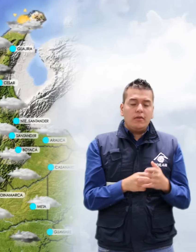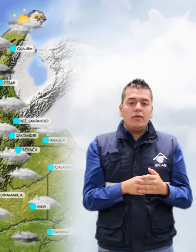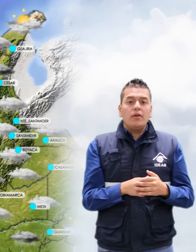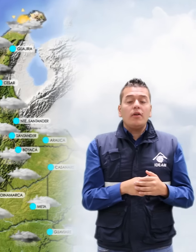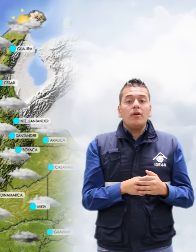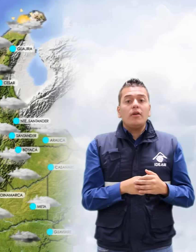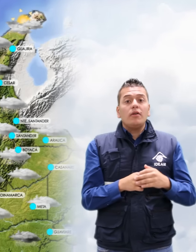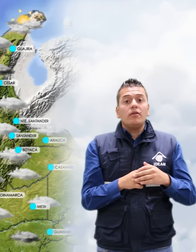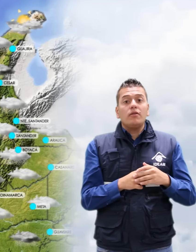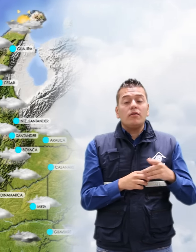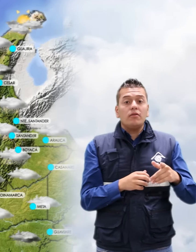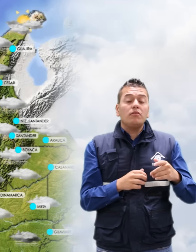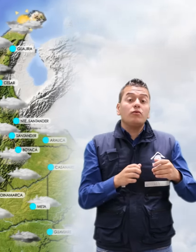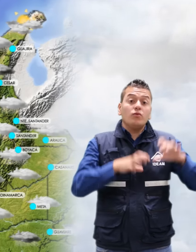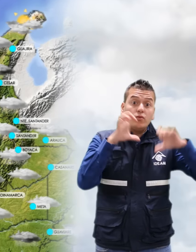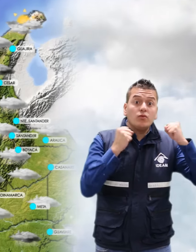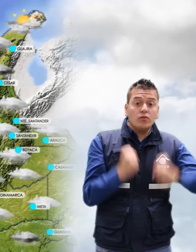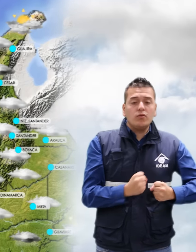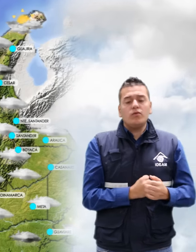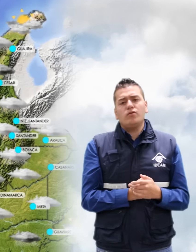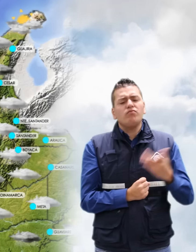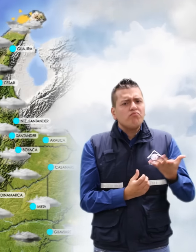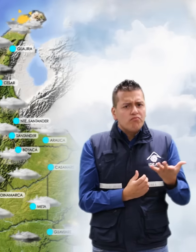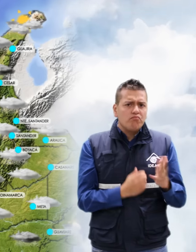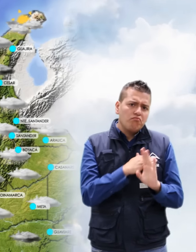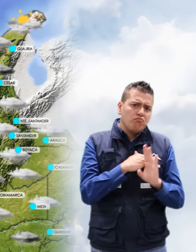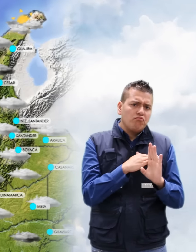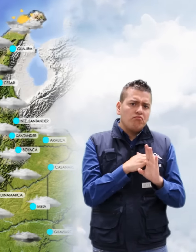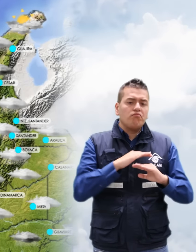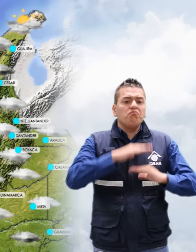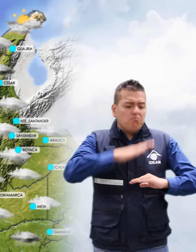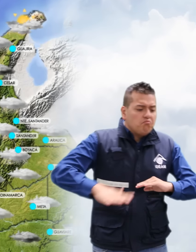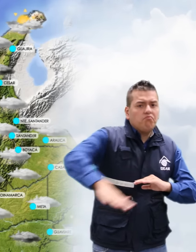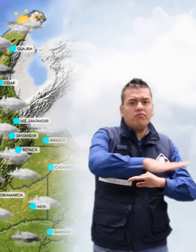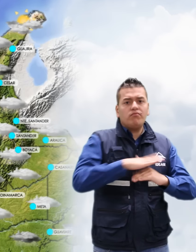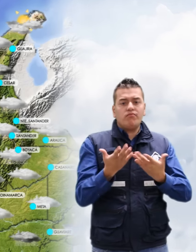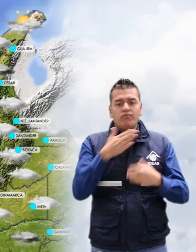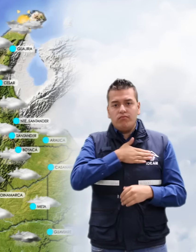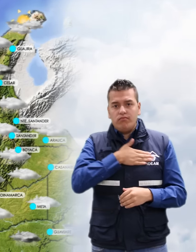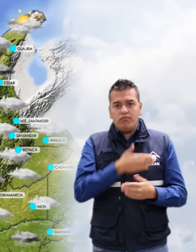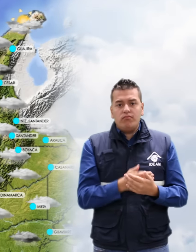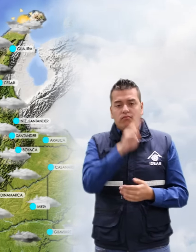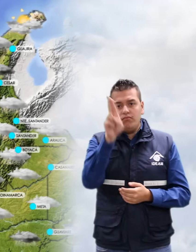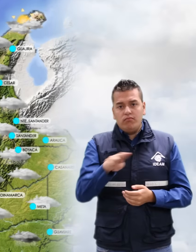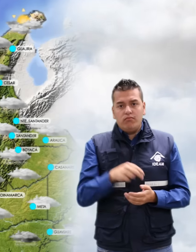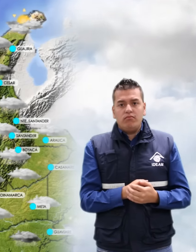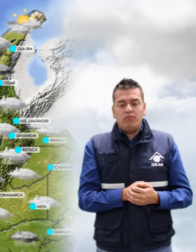carácter intenso y moderado sobre amplias zonas de Bolívar, Sucre y Cesar.